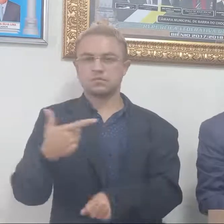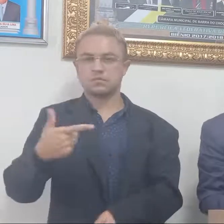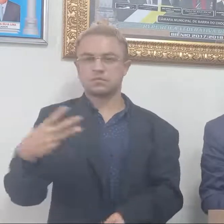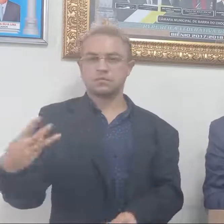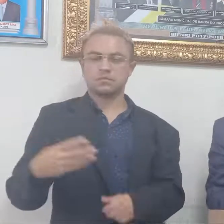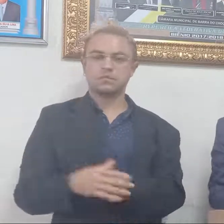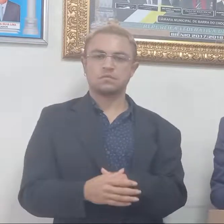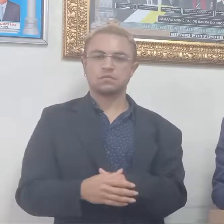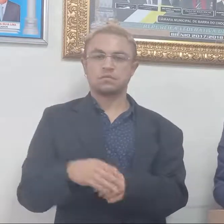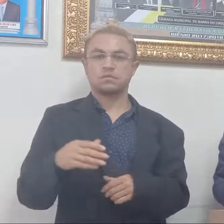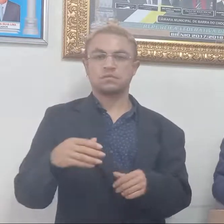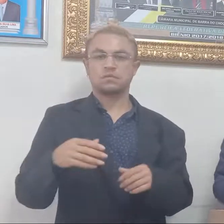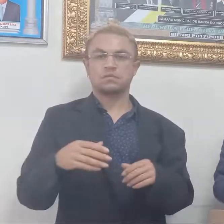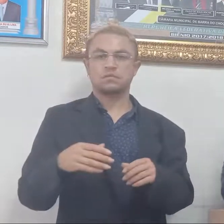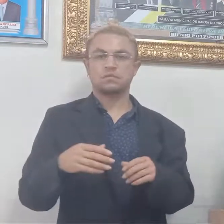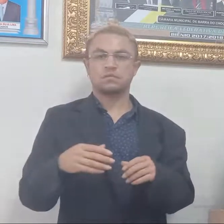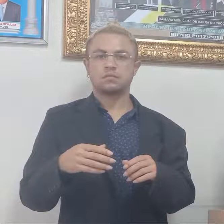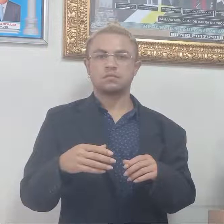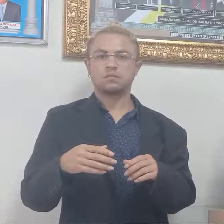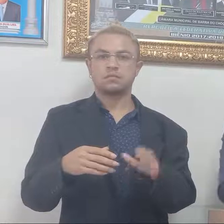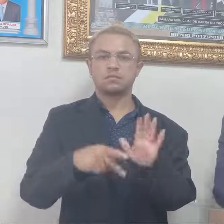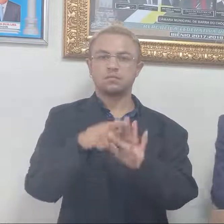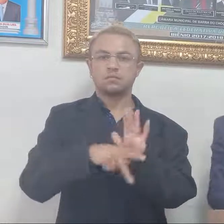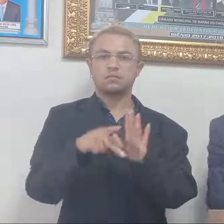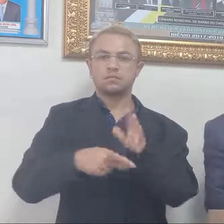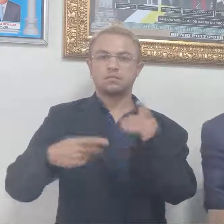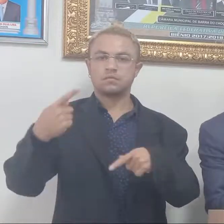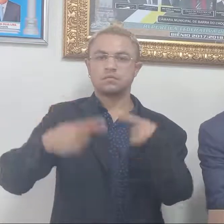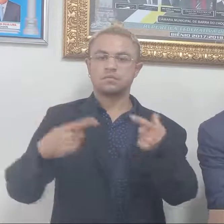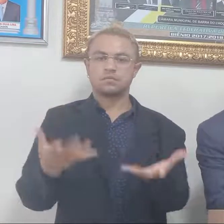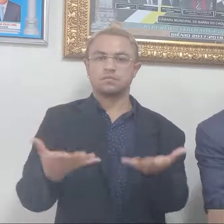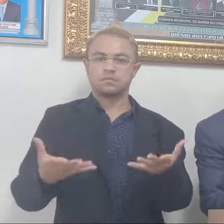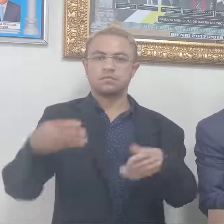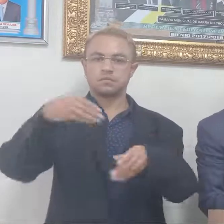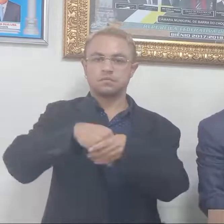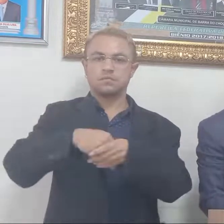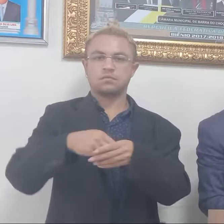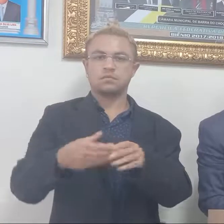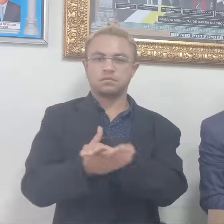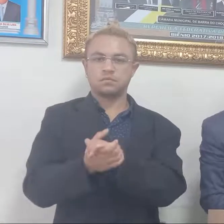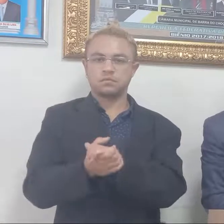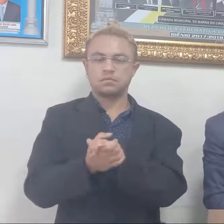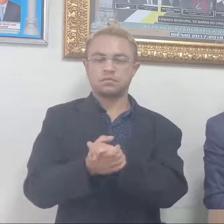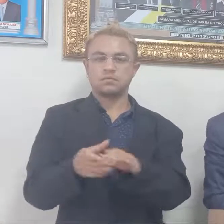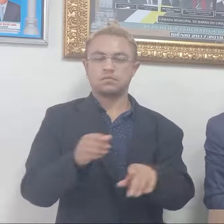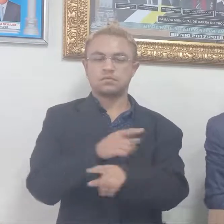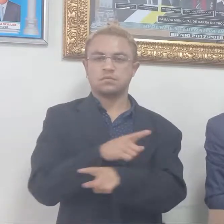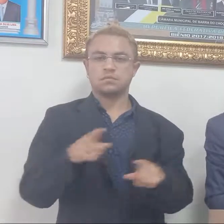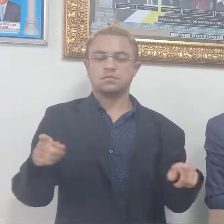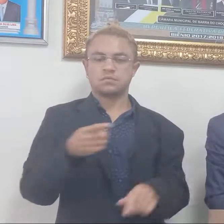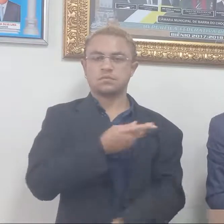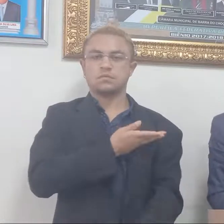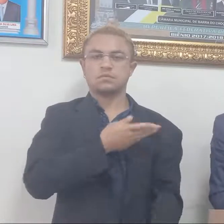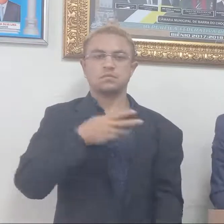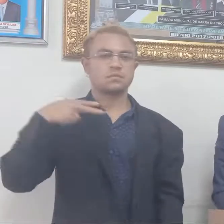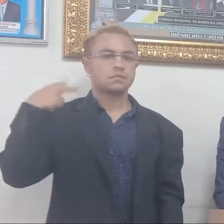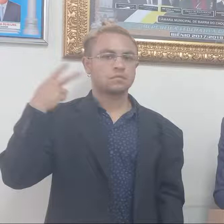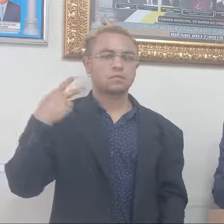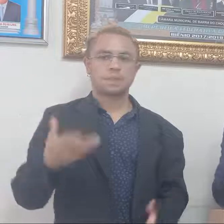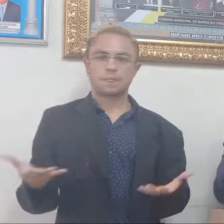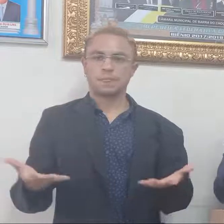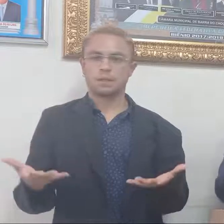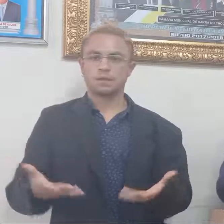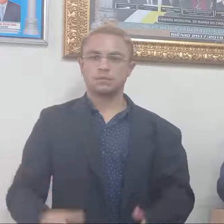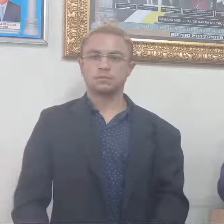discussão e eu gostaria de contar com o voto, apoio de todos os meus colegas e colega vereadora, já neste momento.